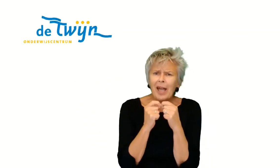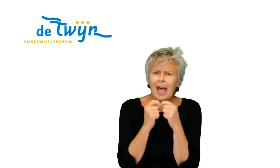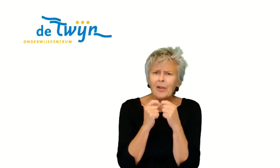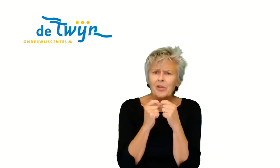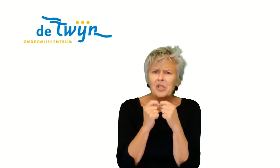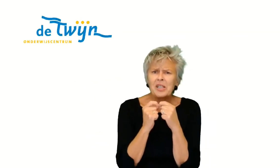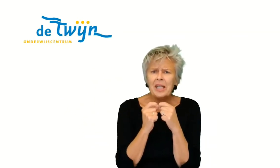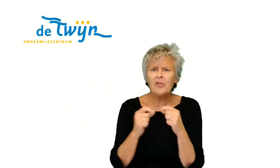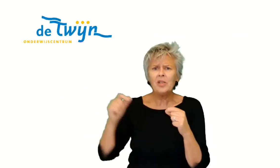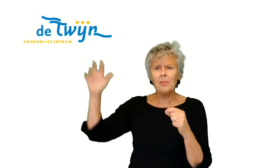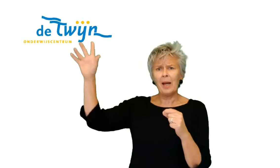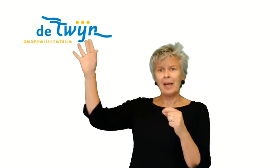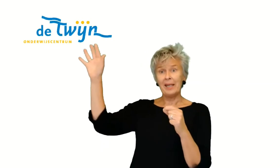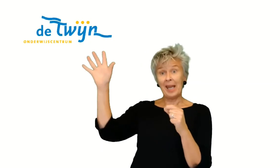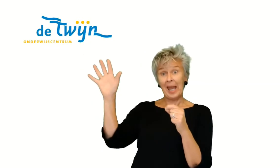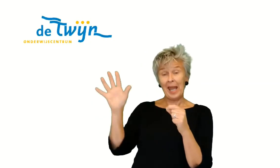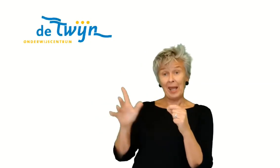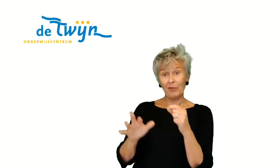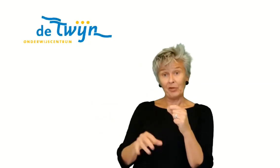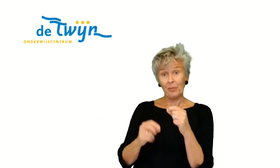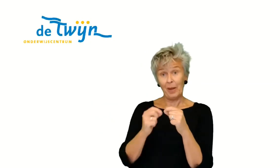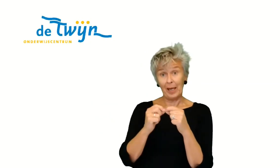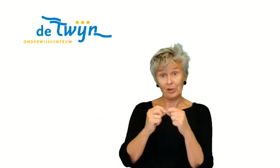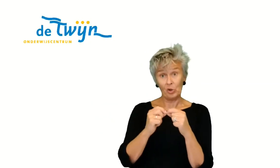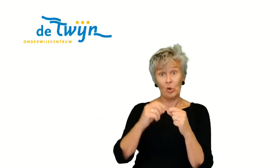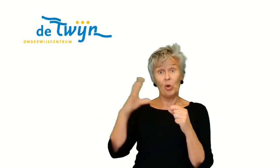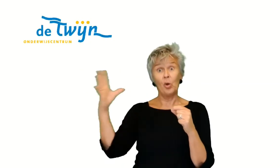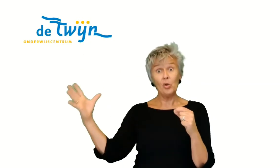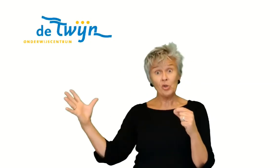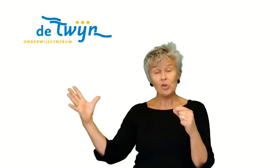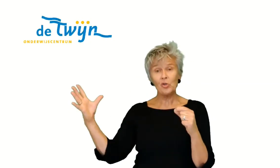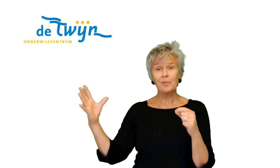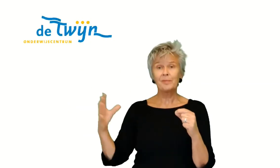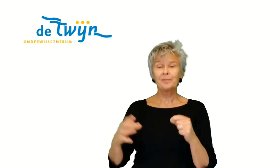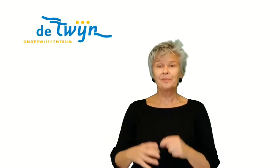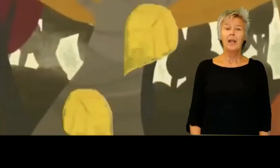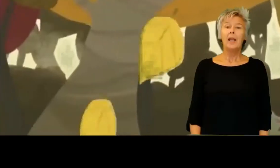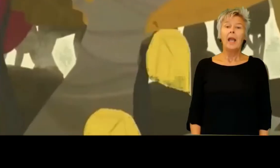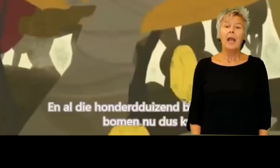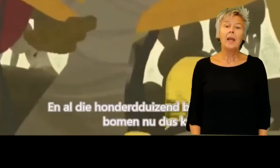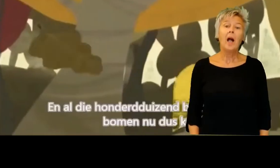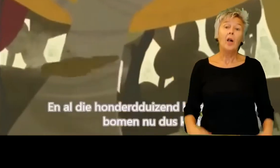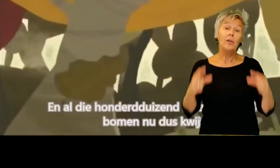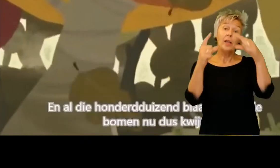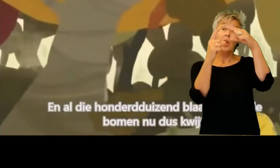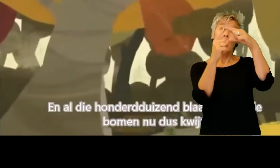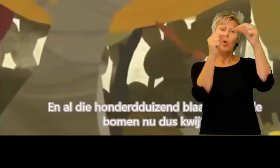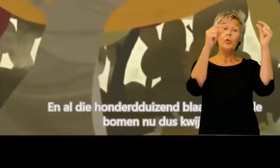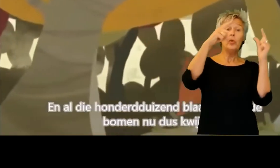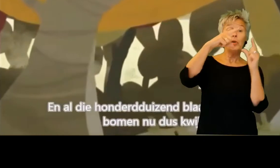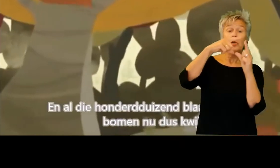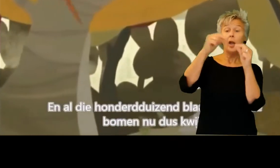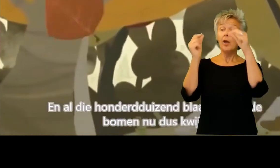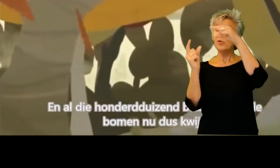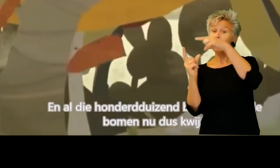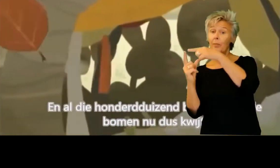aan een steeltje, maar de herfst maakt ze los. En al die honderdduizend